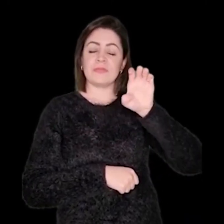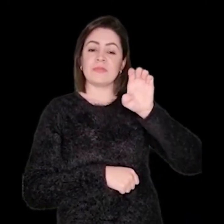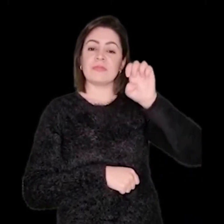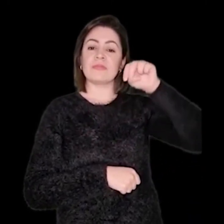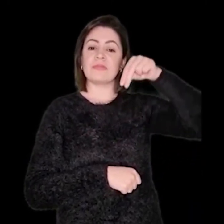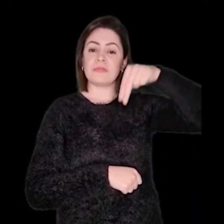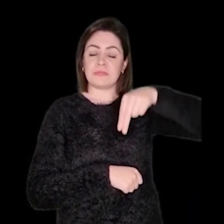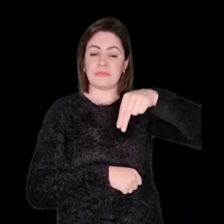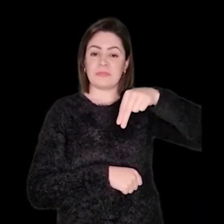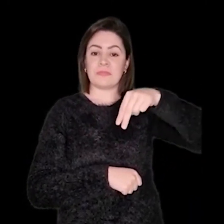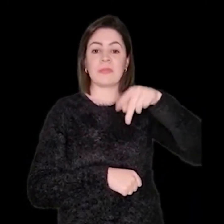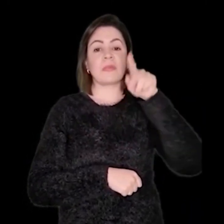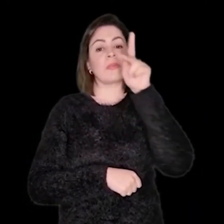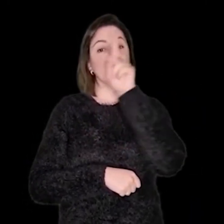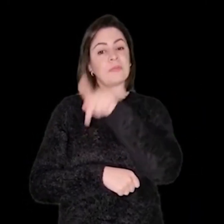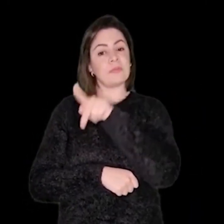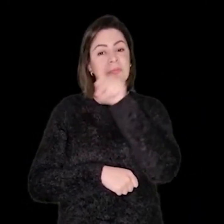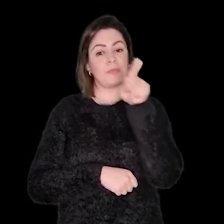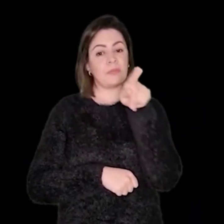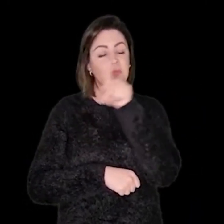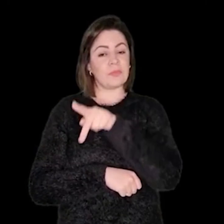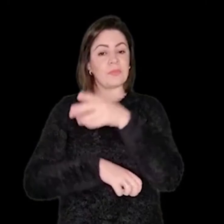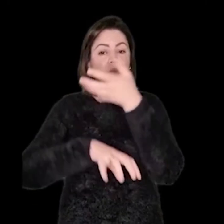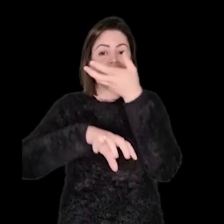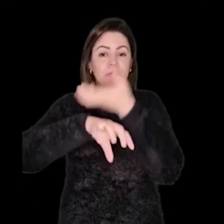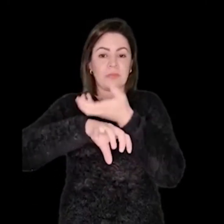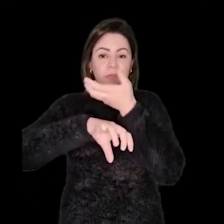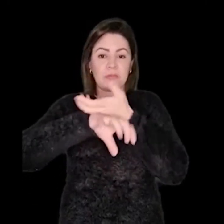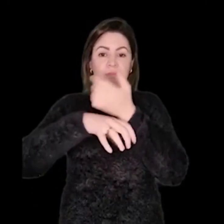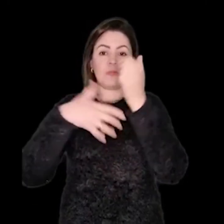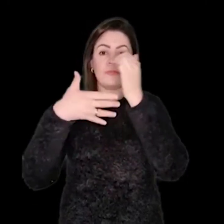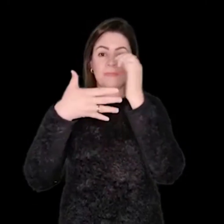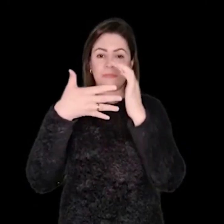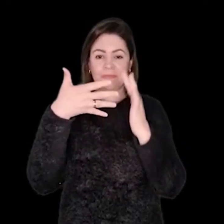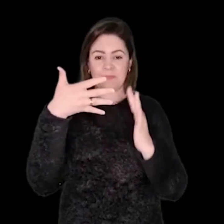e estarei com vocês na disciplina de Libras.